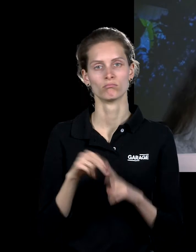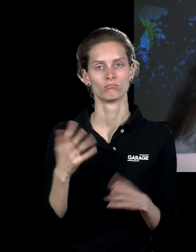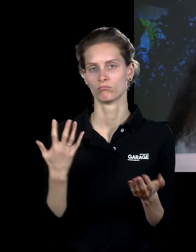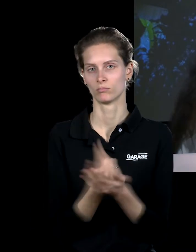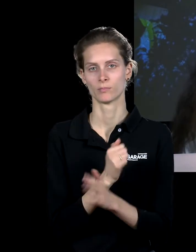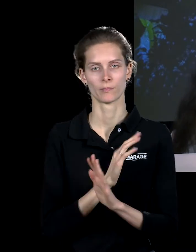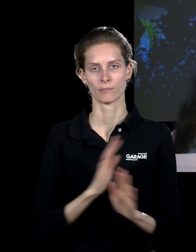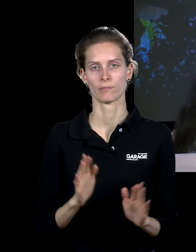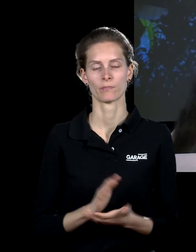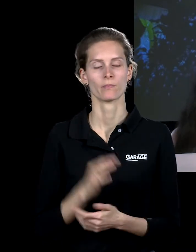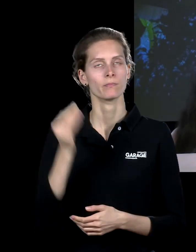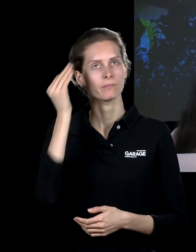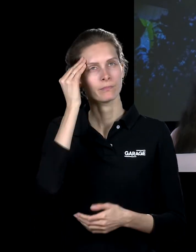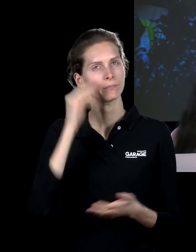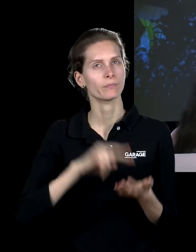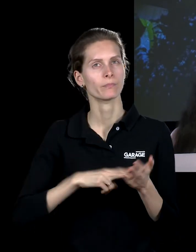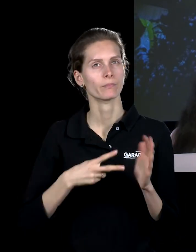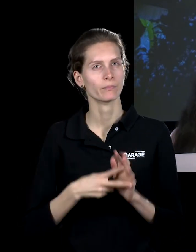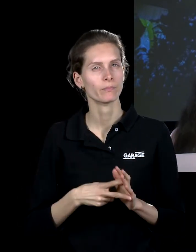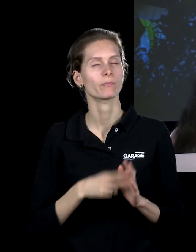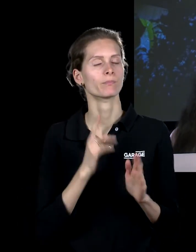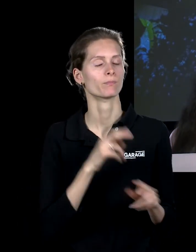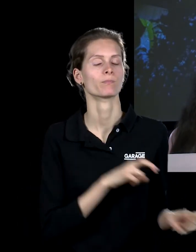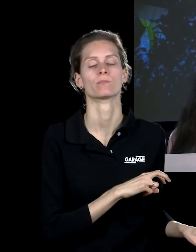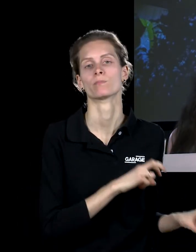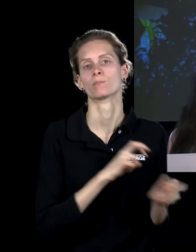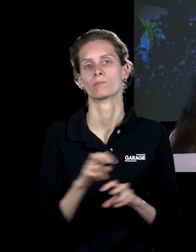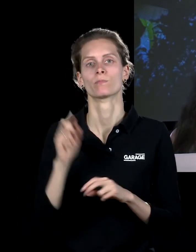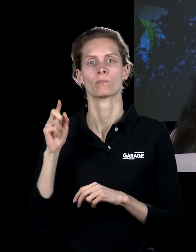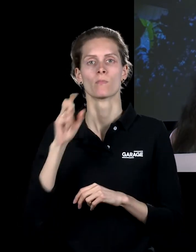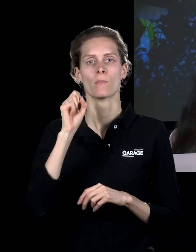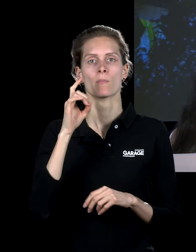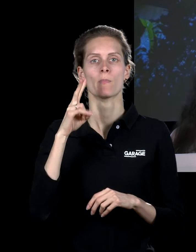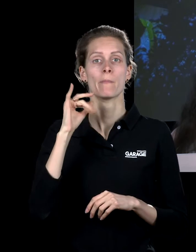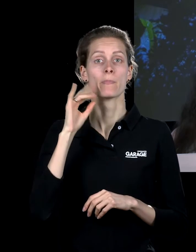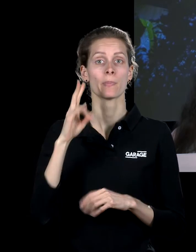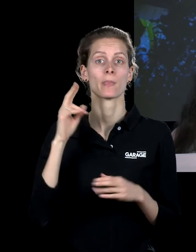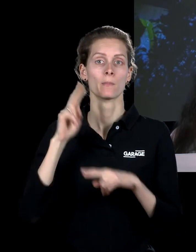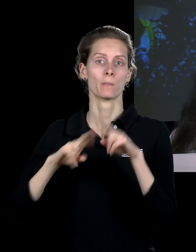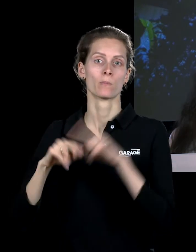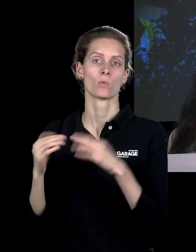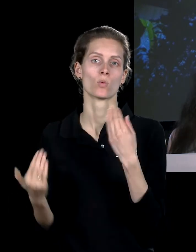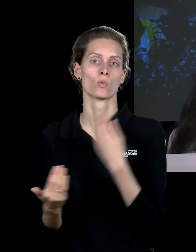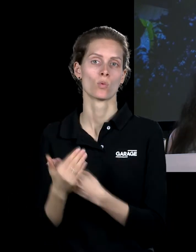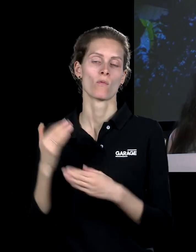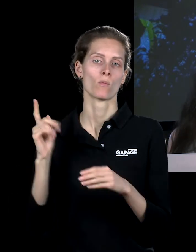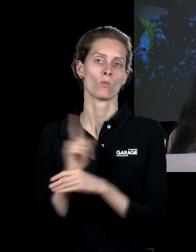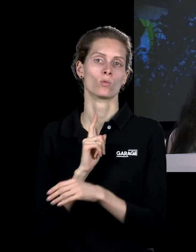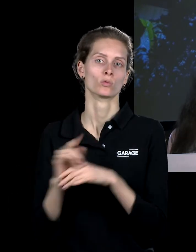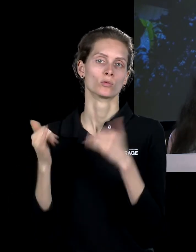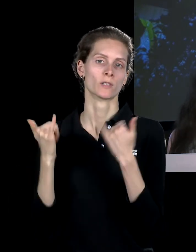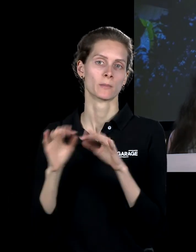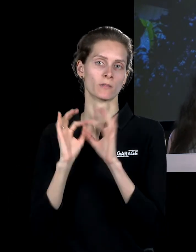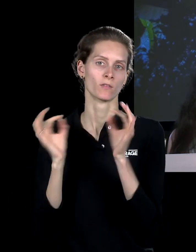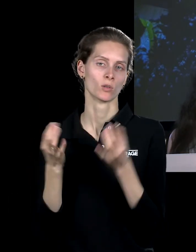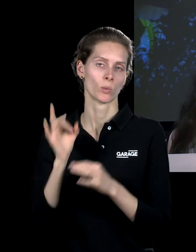архитектурных замыслов, был перенесен в Берлин, где он построил новый музей современного искусства, знаменитый в Берлине.